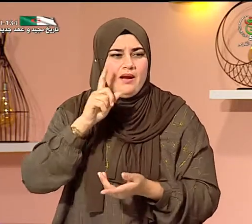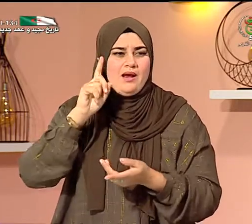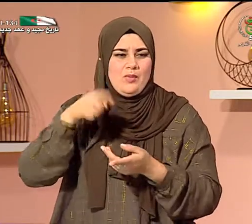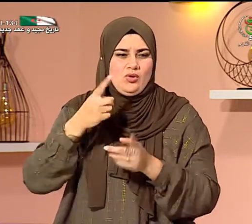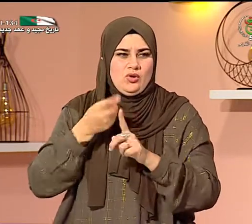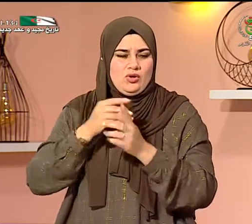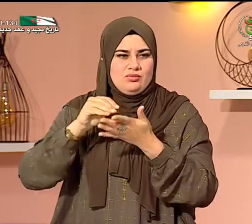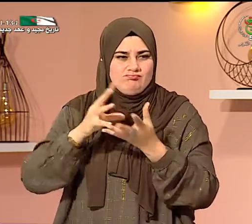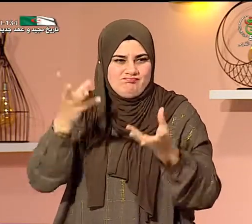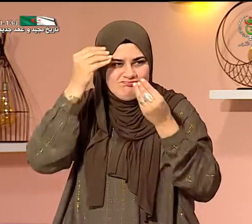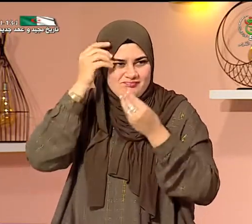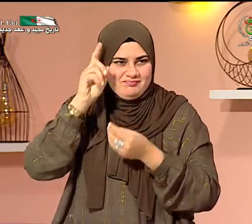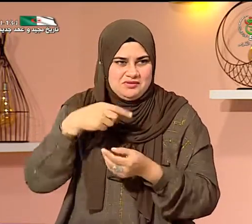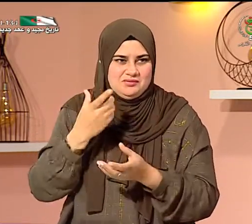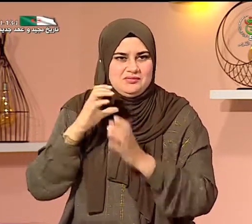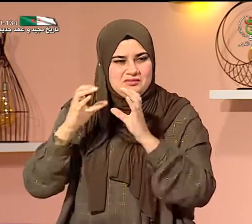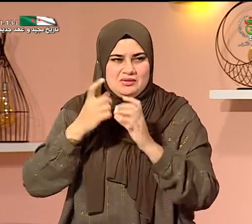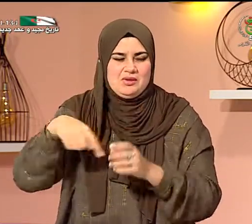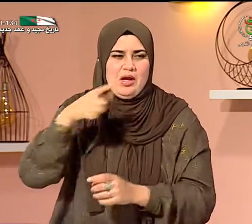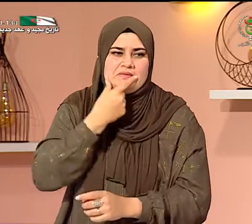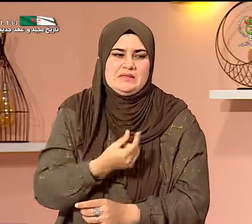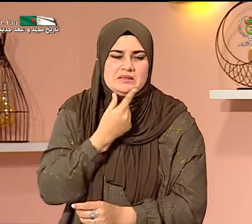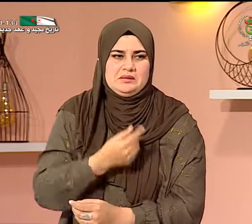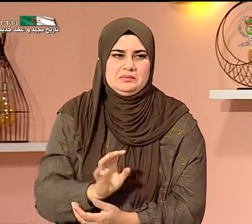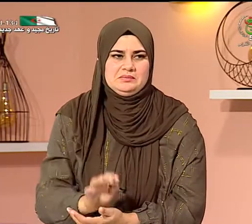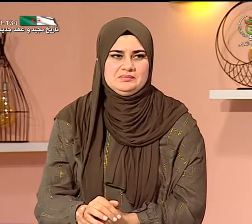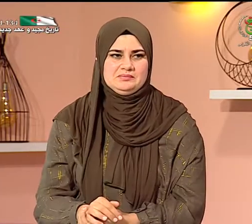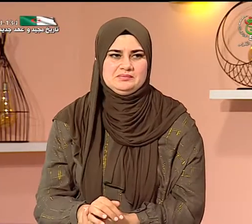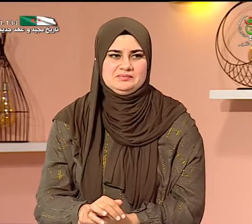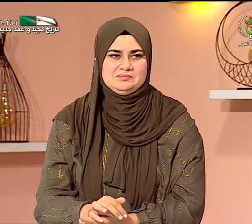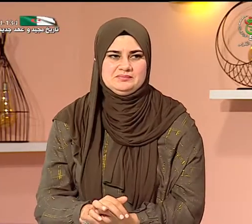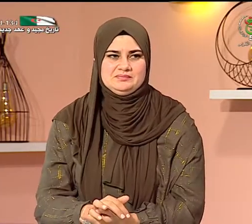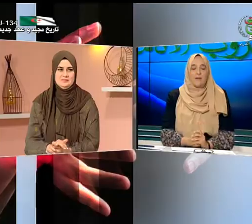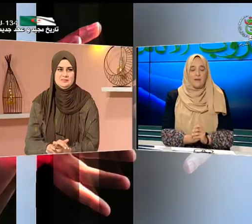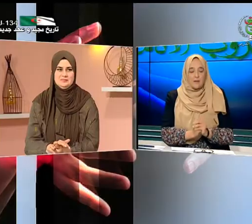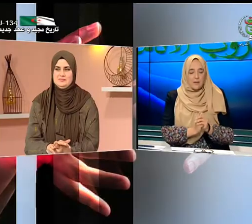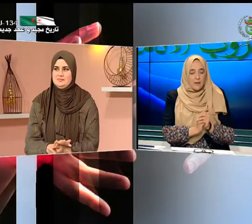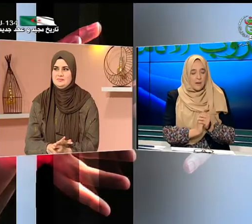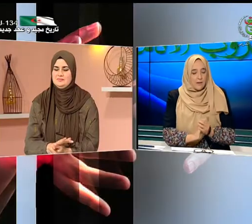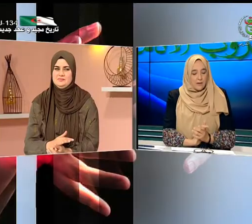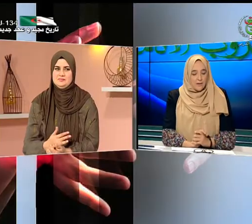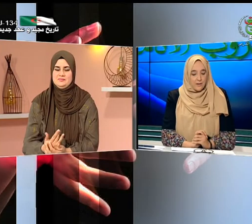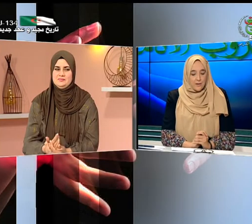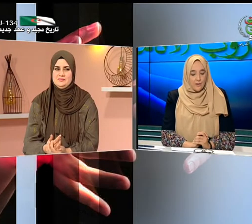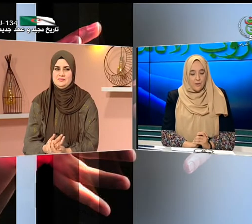الآلي هناك من الصم من يعرفون اللغة الأدبية لكن هذا يعني يكون